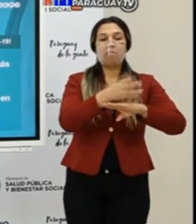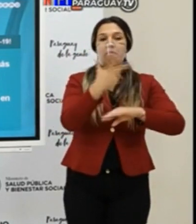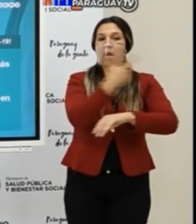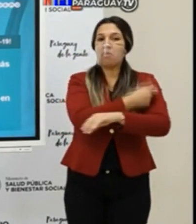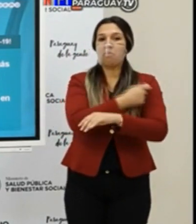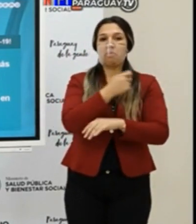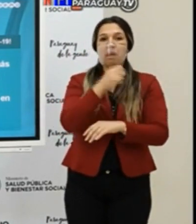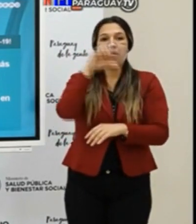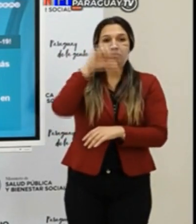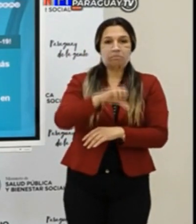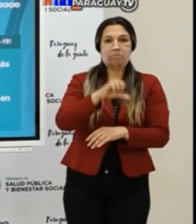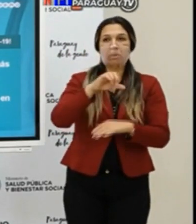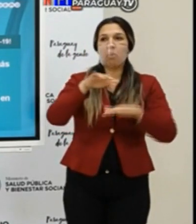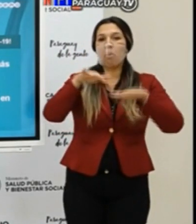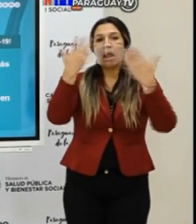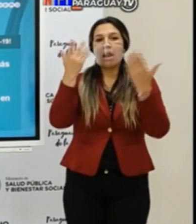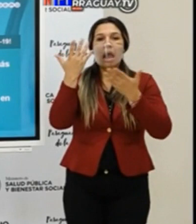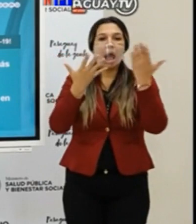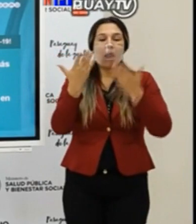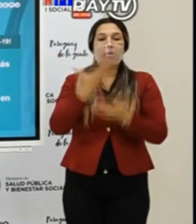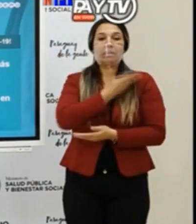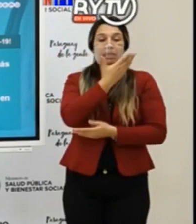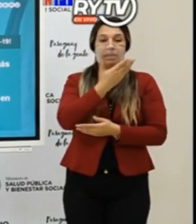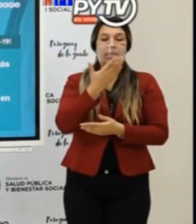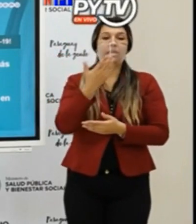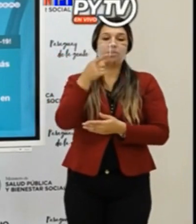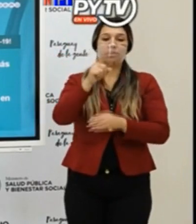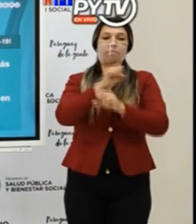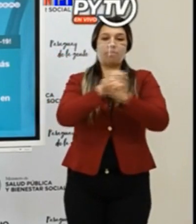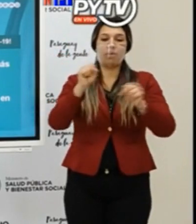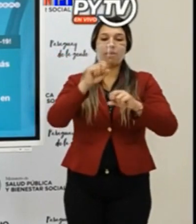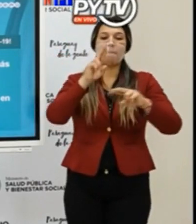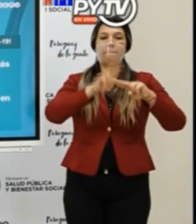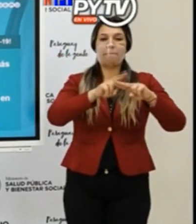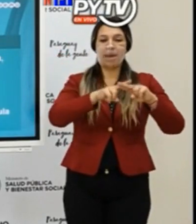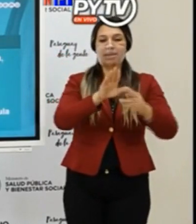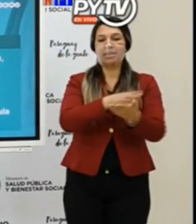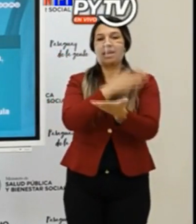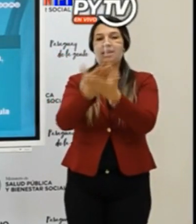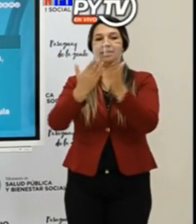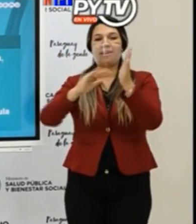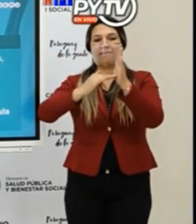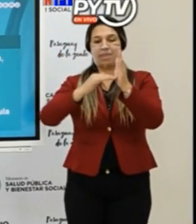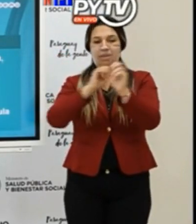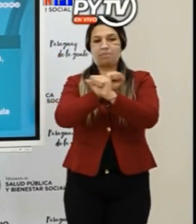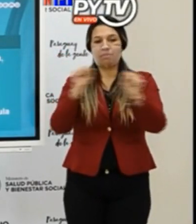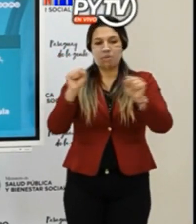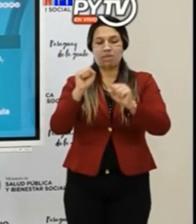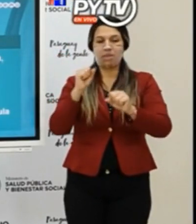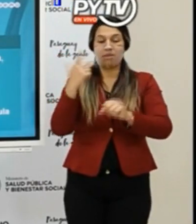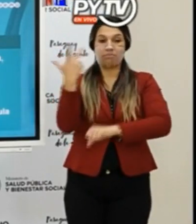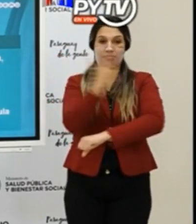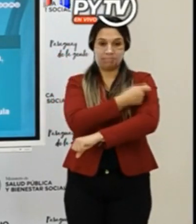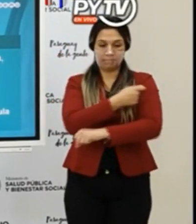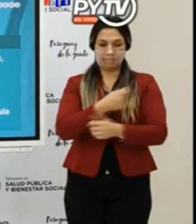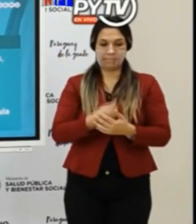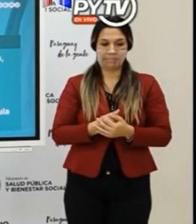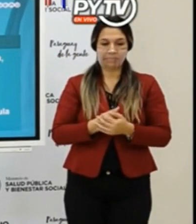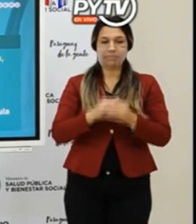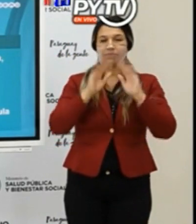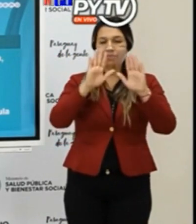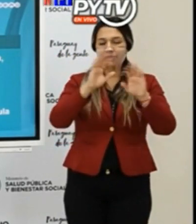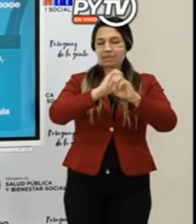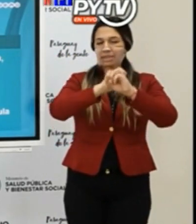vacunación entre el martes 27 al viernes siguiente. Para aclarar